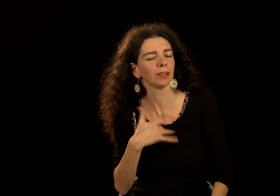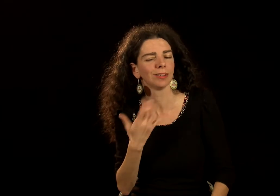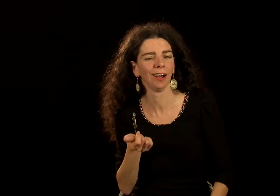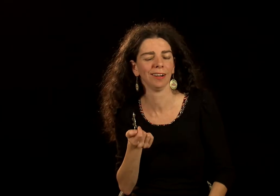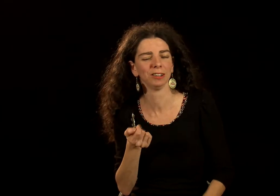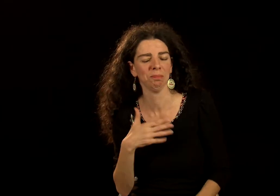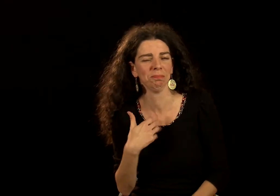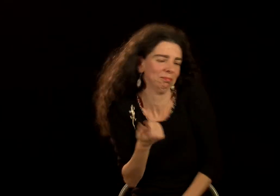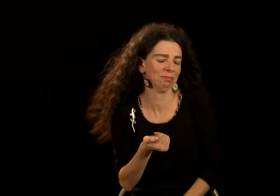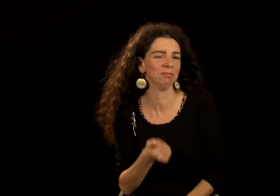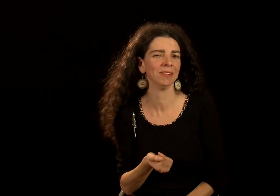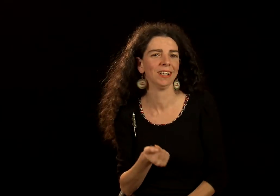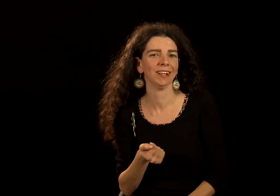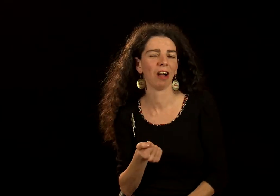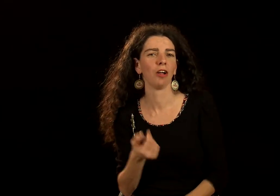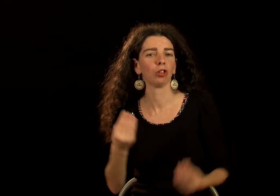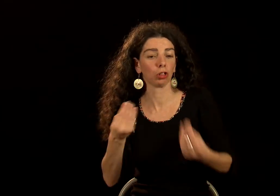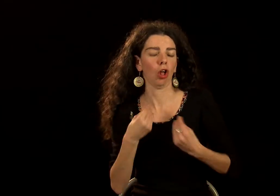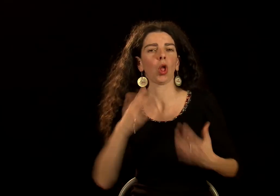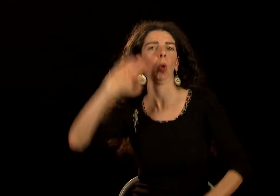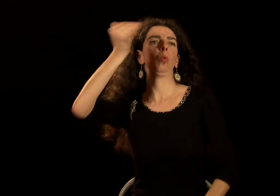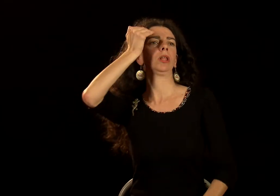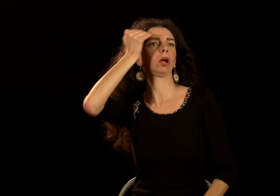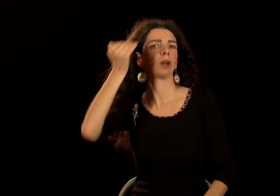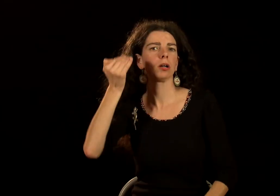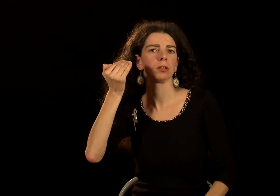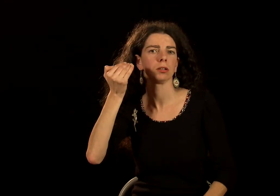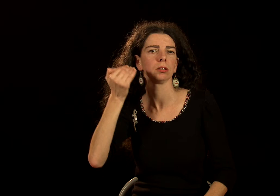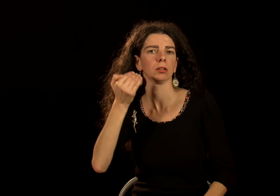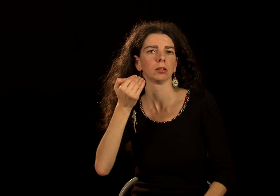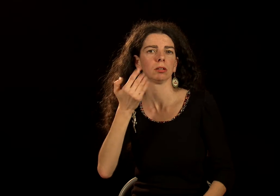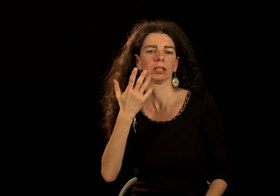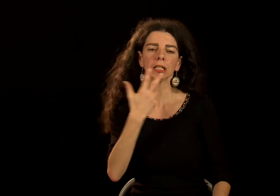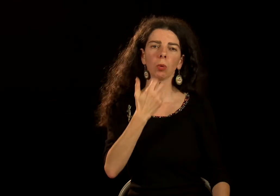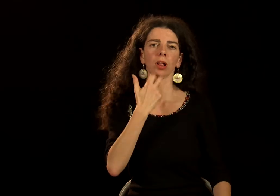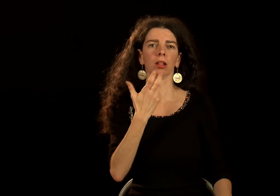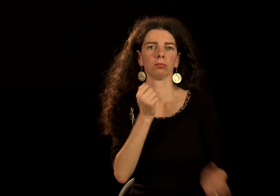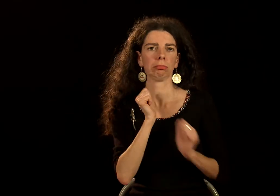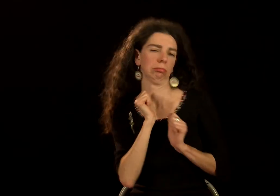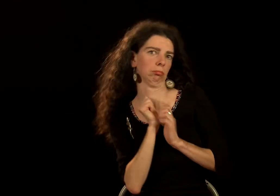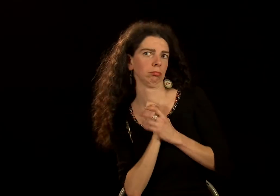C'est vraiment un outil qui donne une reconnaissance. En tant que citoyen. En tant qu'humain.